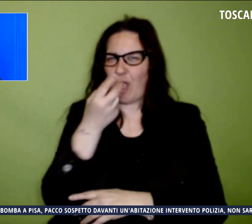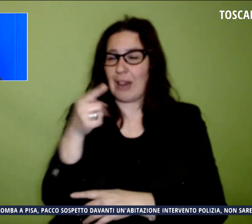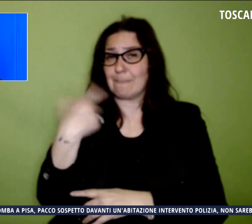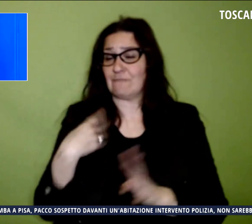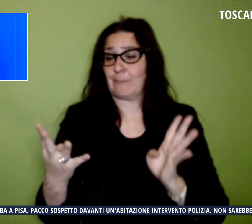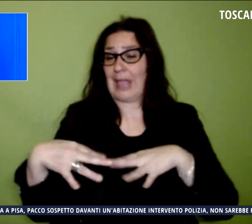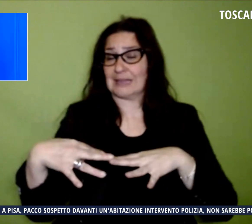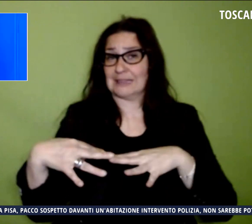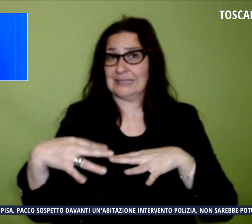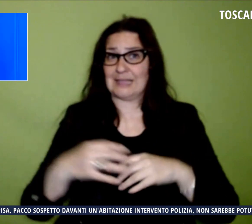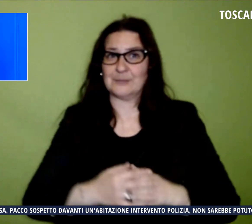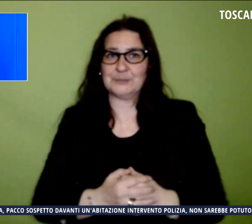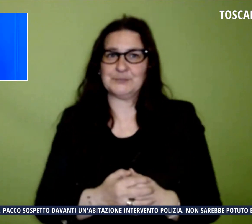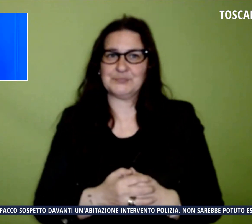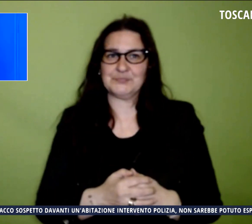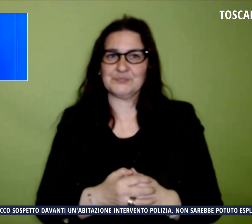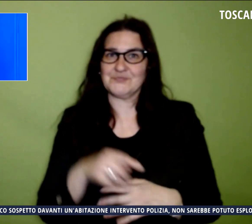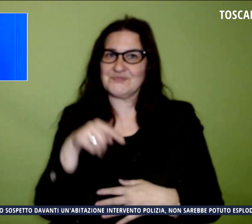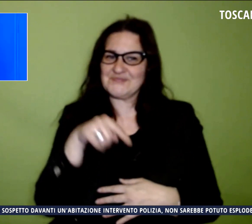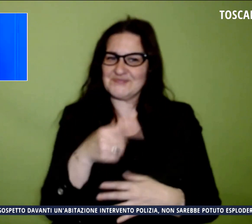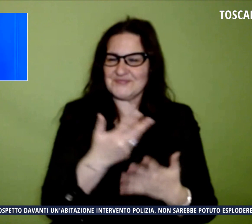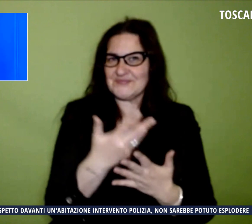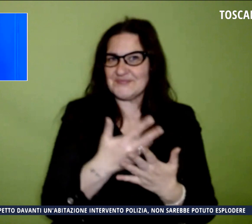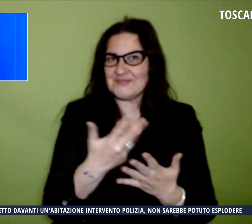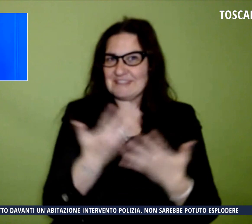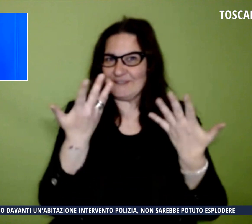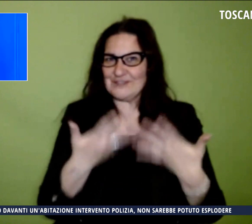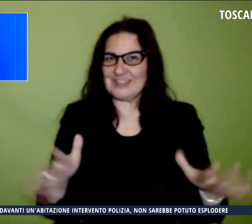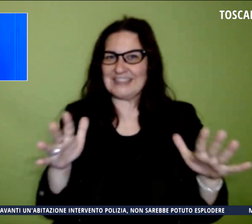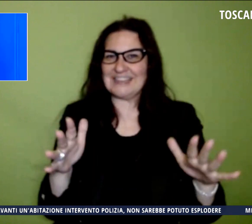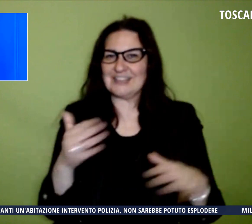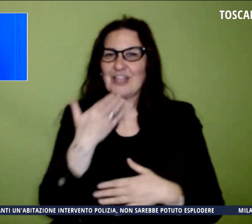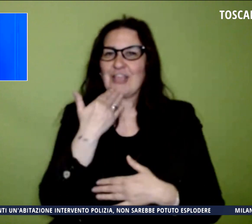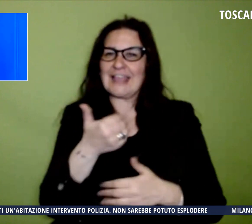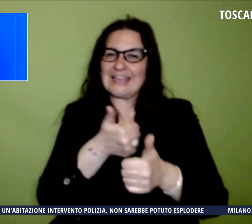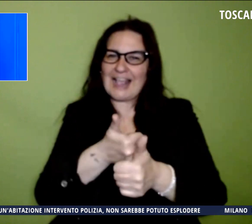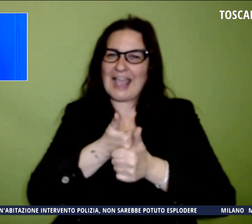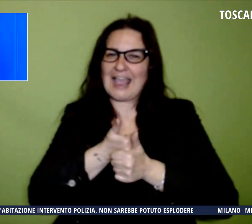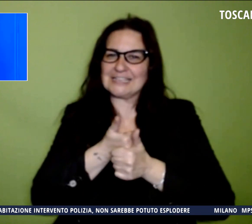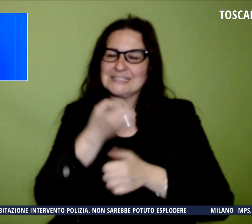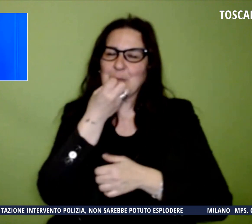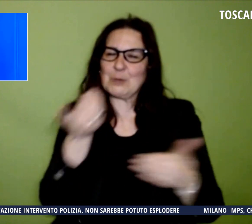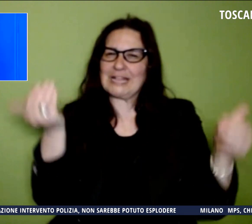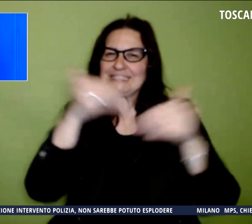edizione del telegiornale Nella lingua dei segni finisce qui. Vi ringrazio e vi auguro una buona serata.